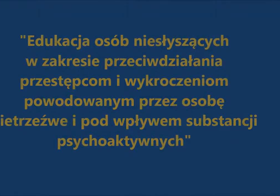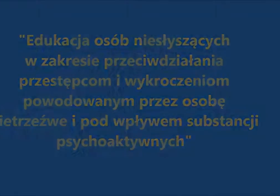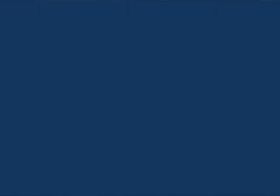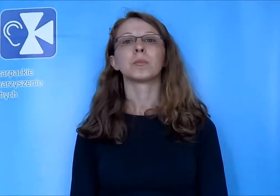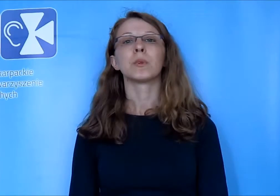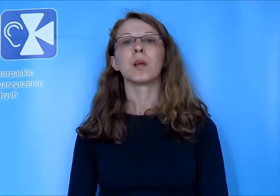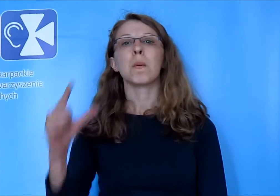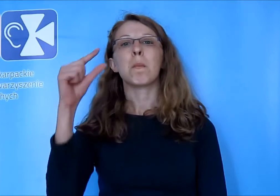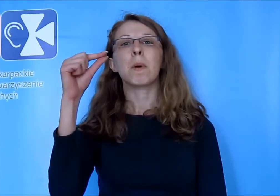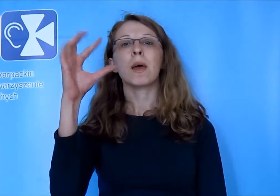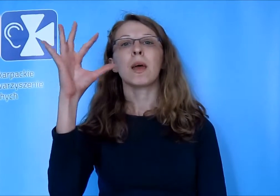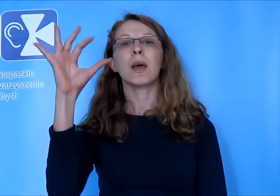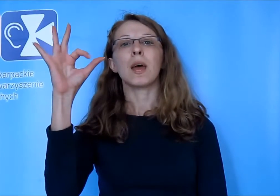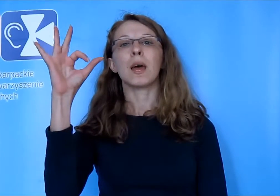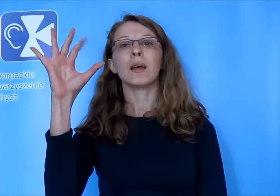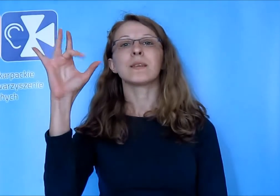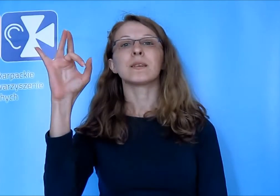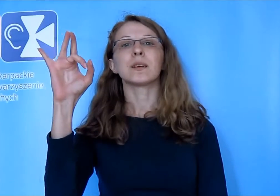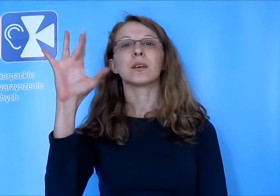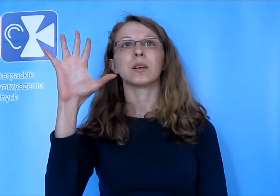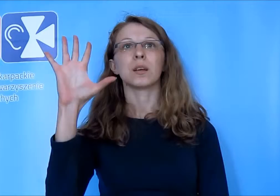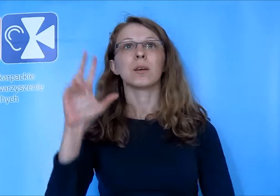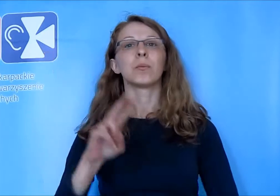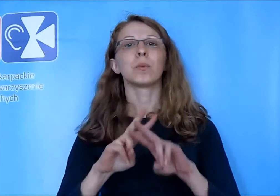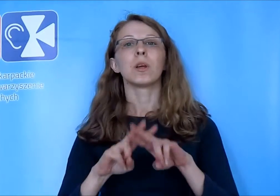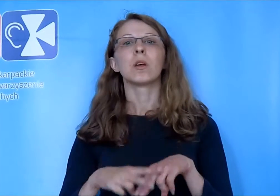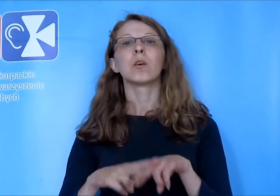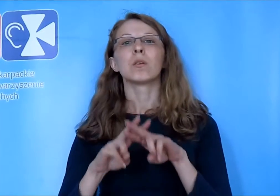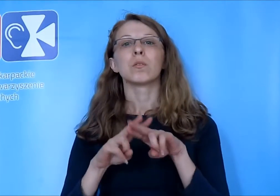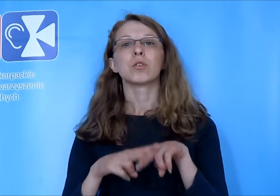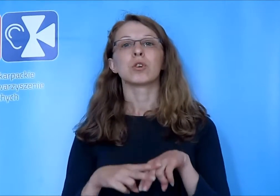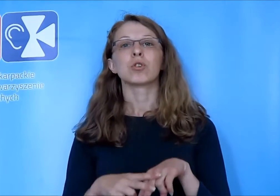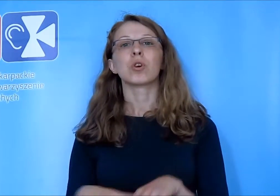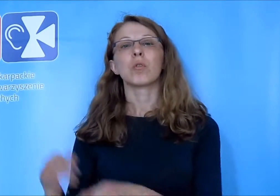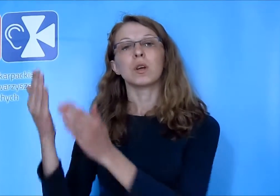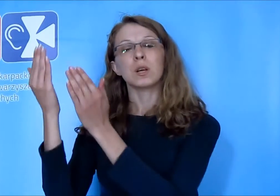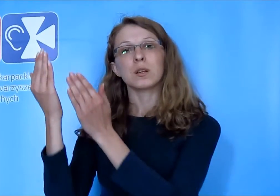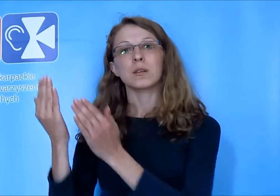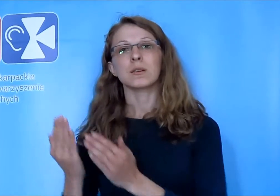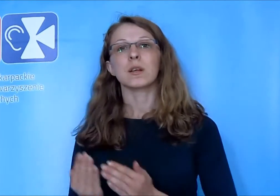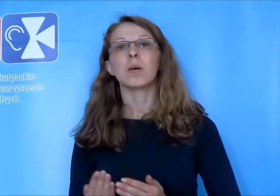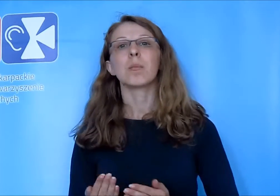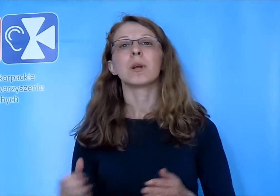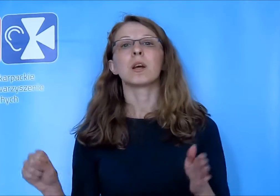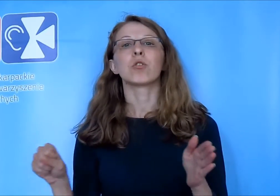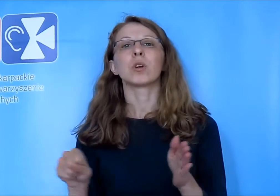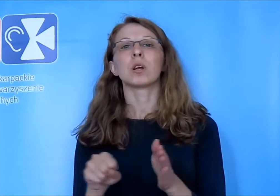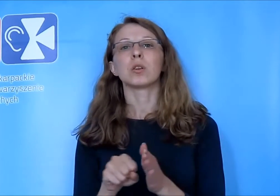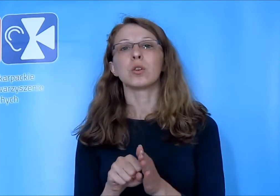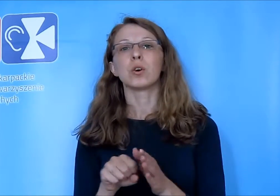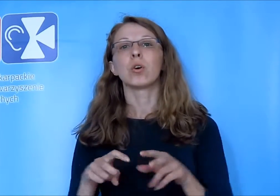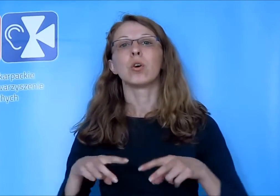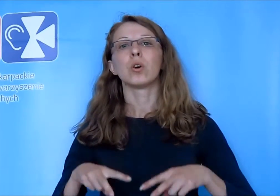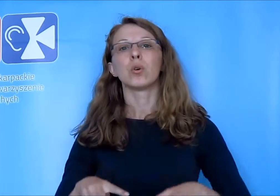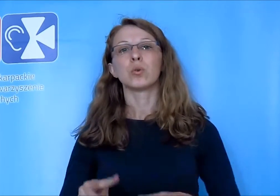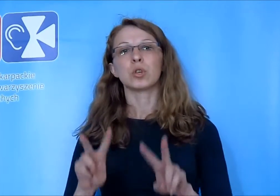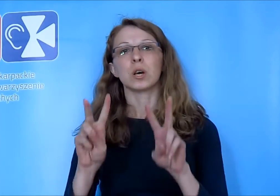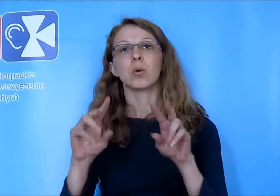Karpackie towarzyszenie kuchy w Rzeszowie zaprasza do udział